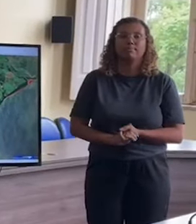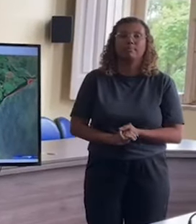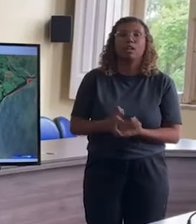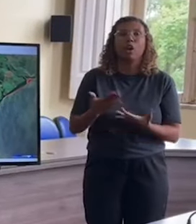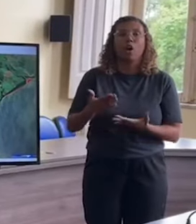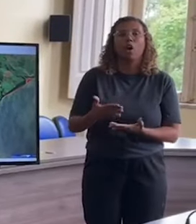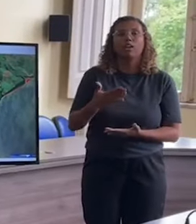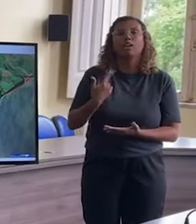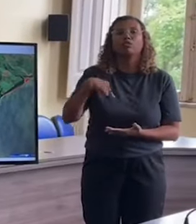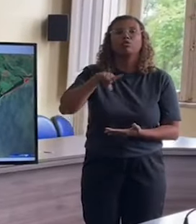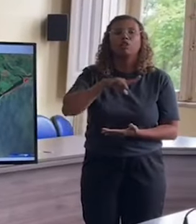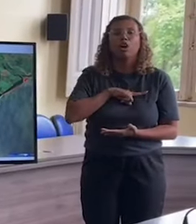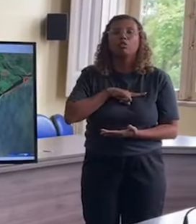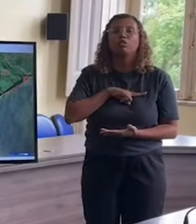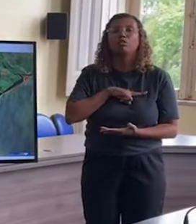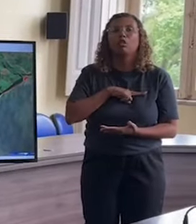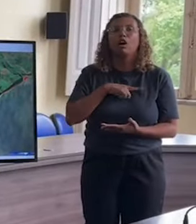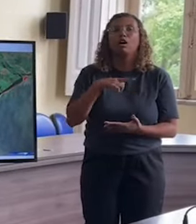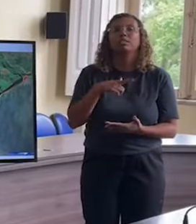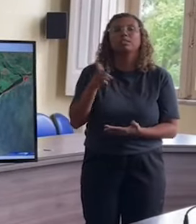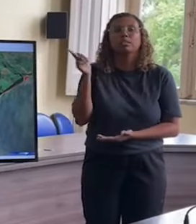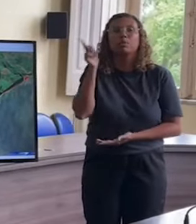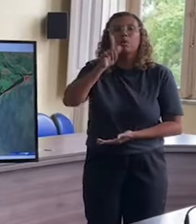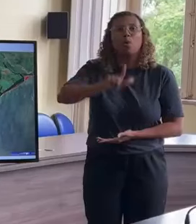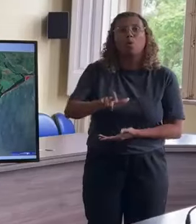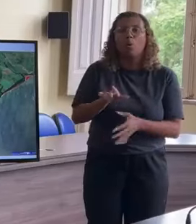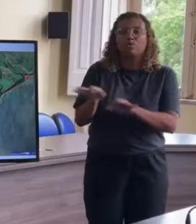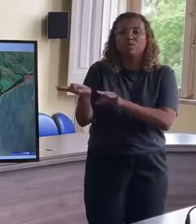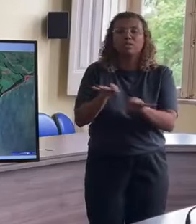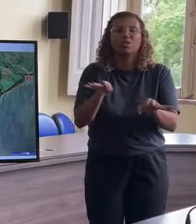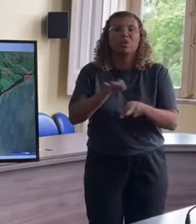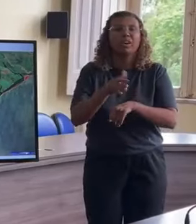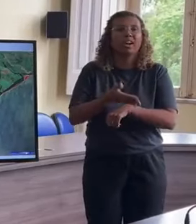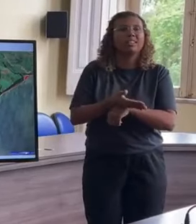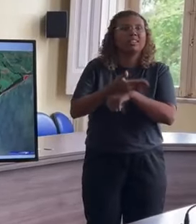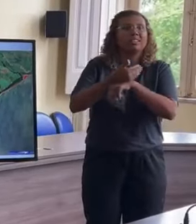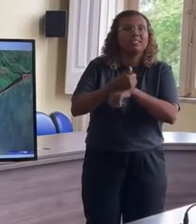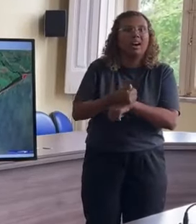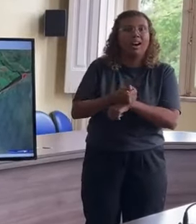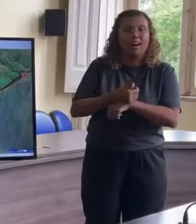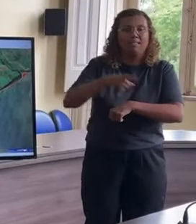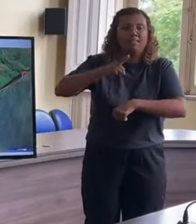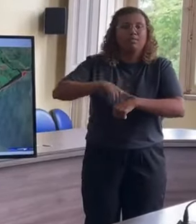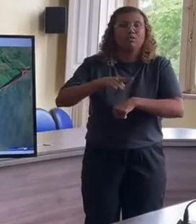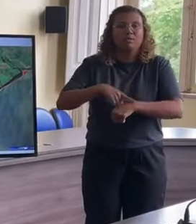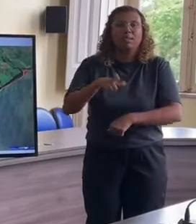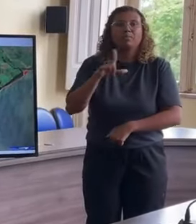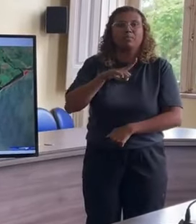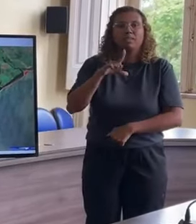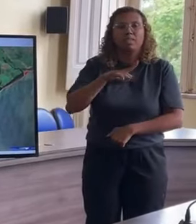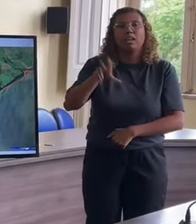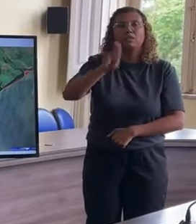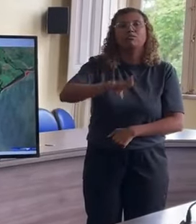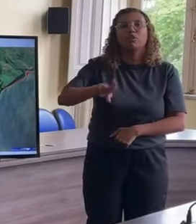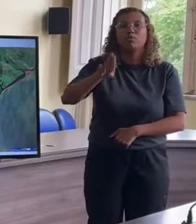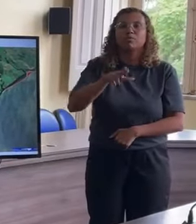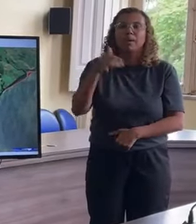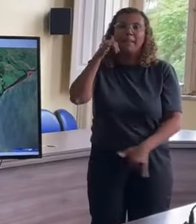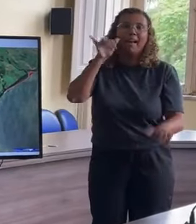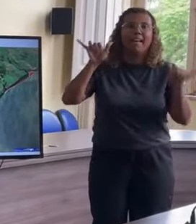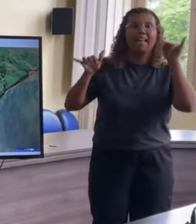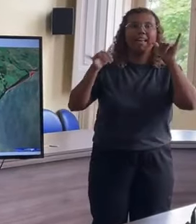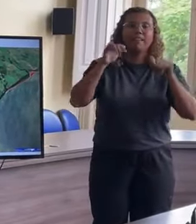que privilégio nós estamos tendo, não vamos deixar de usar esse privilégio que a natureza nos deu, e vamos usar a prevenção